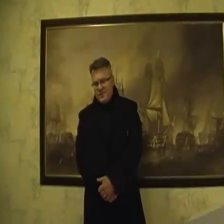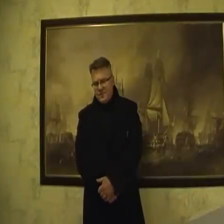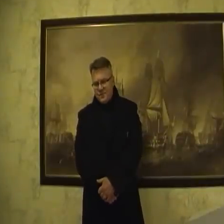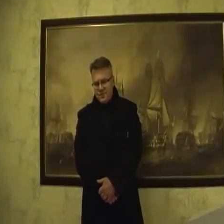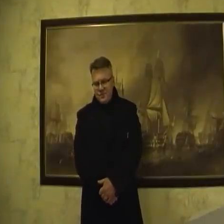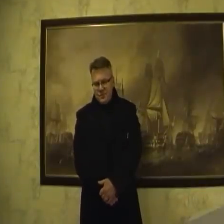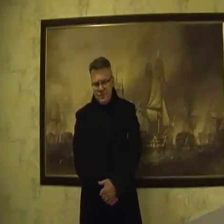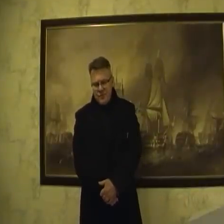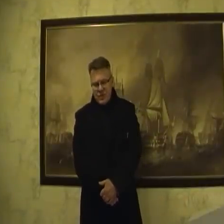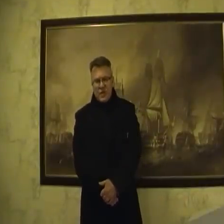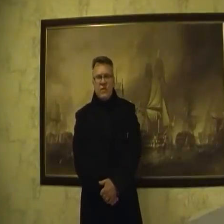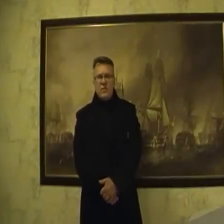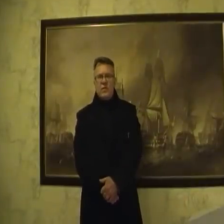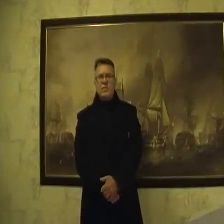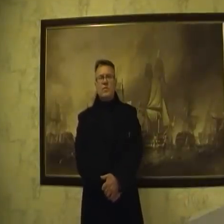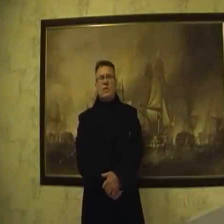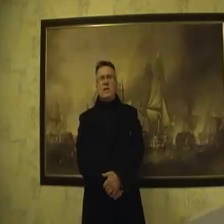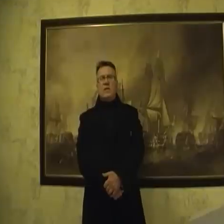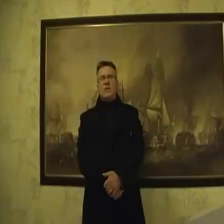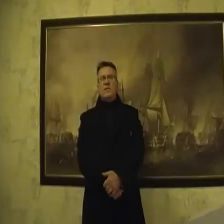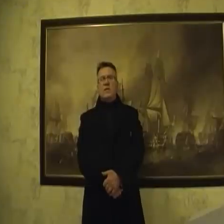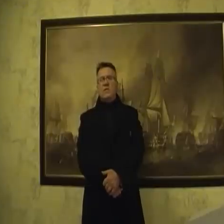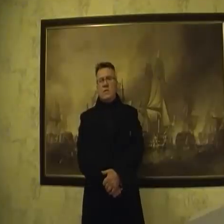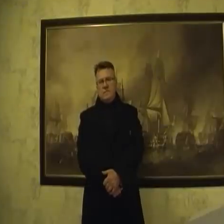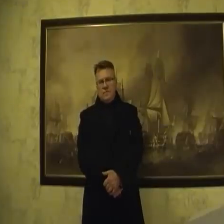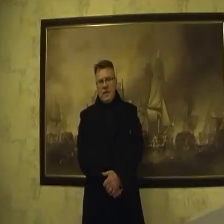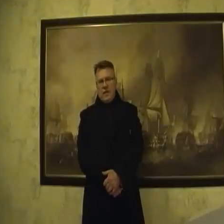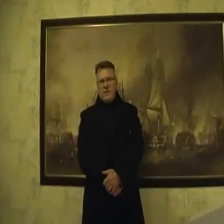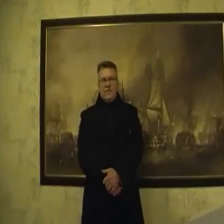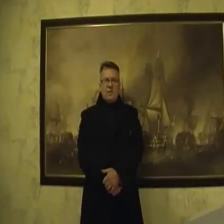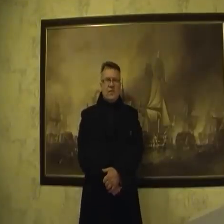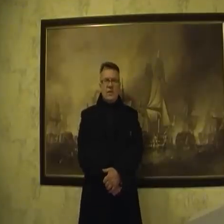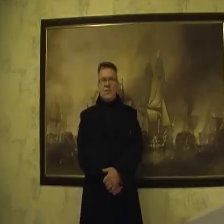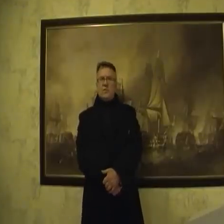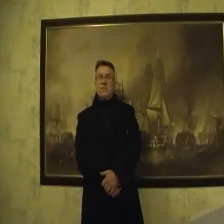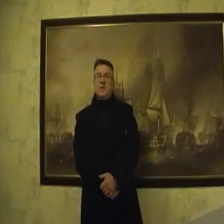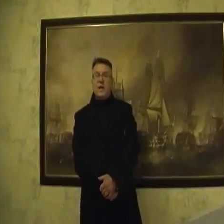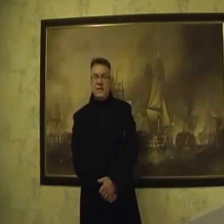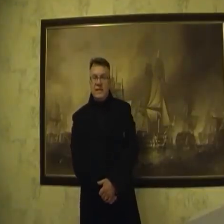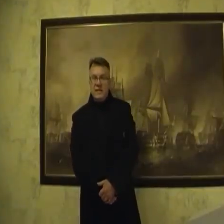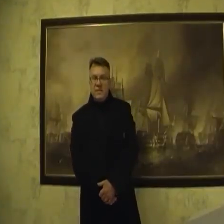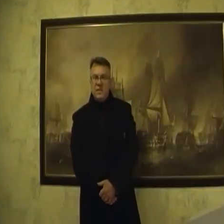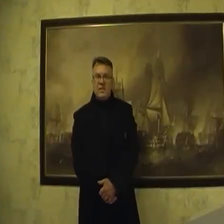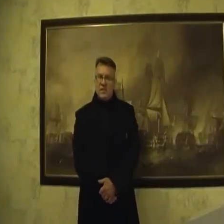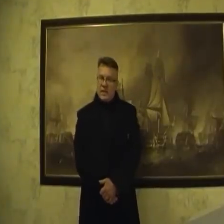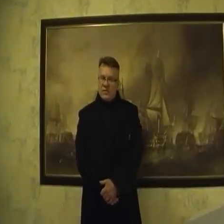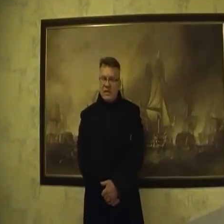szereg filmów robię tutaj na Królewskiej TV. No i wiecie co, zawsze są pewne reakcje i to jest najciekawsze.